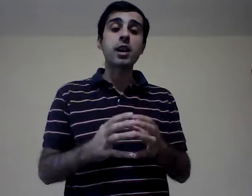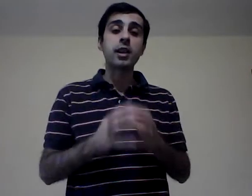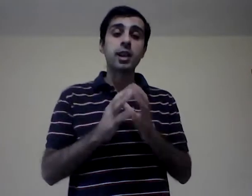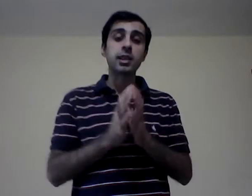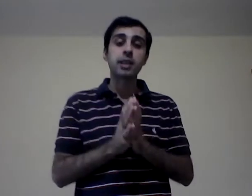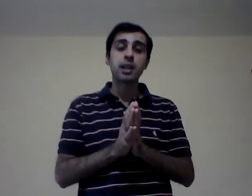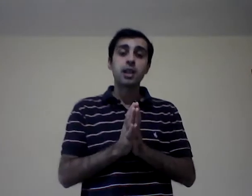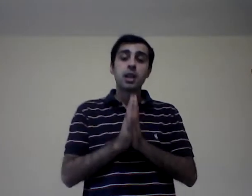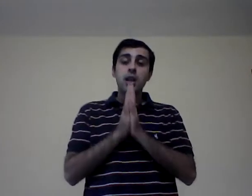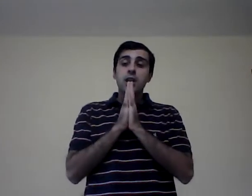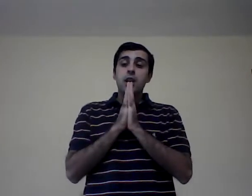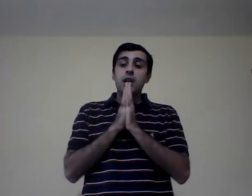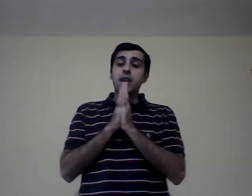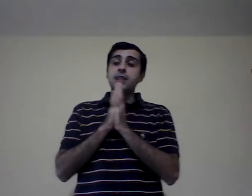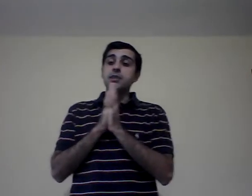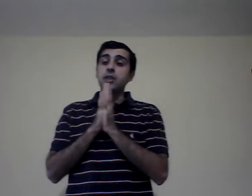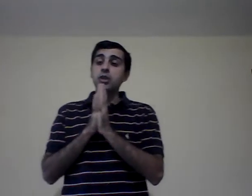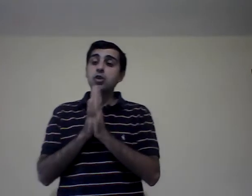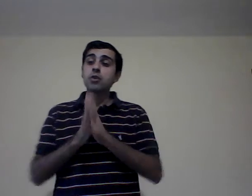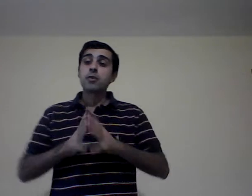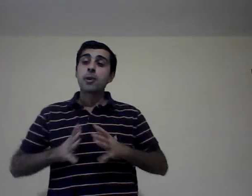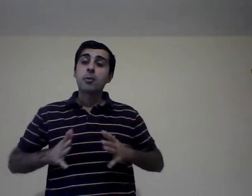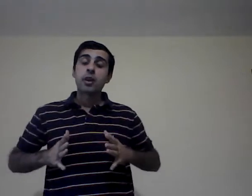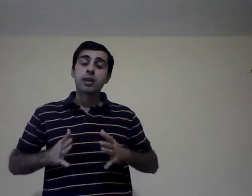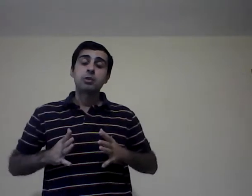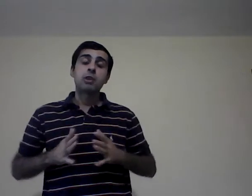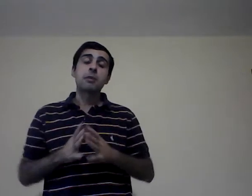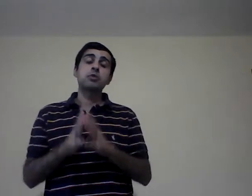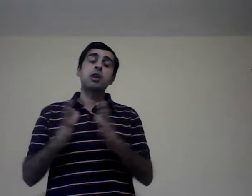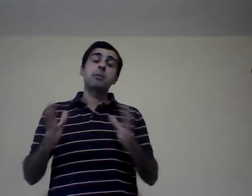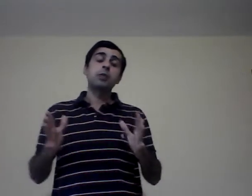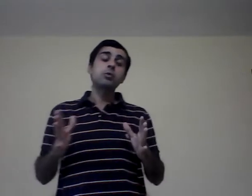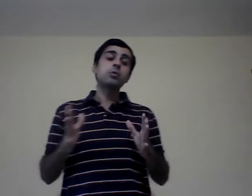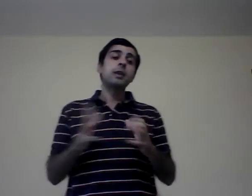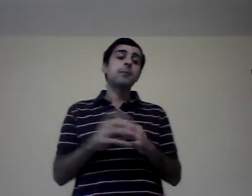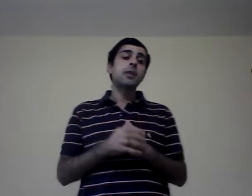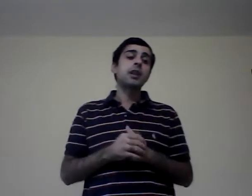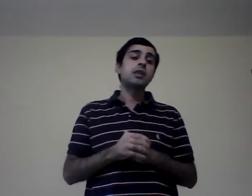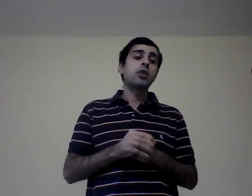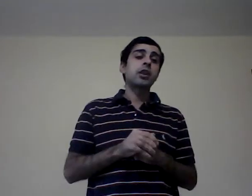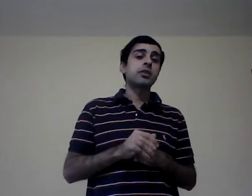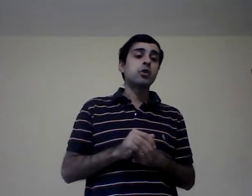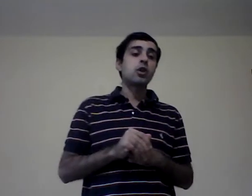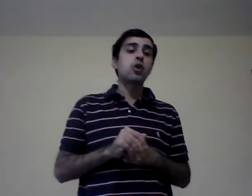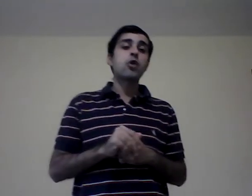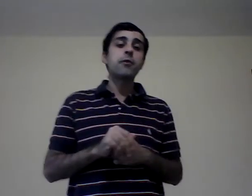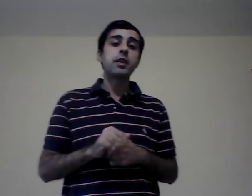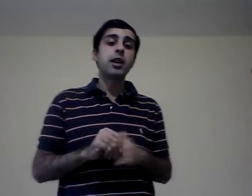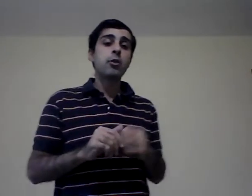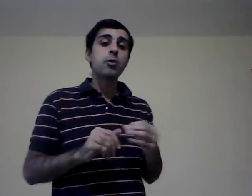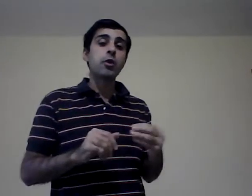esta clasificación. Lo vamos a realizar una mayor apertura. Estas organizaciones con fines de lucro,